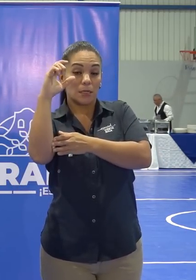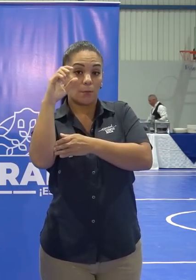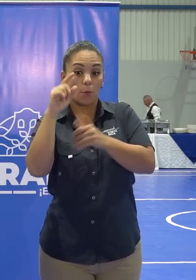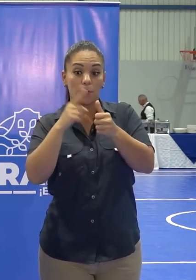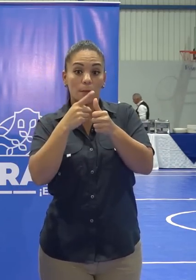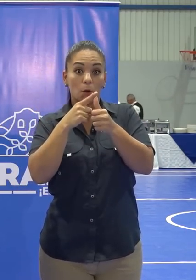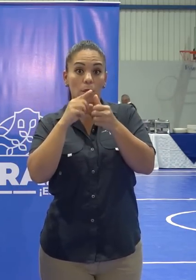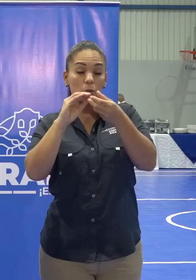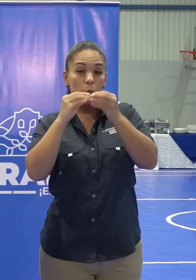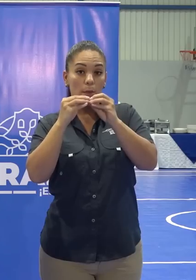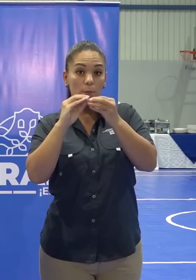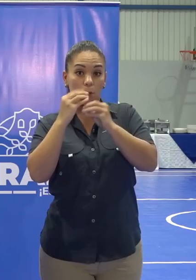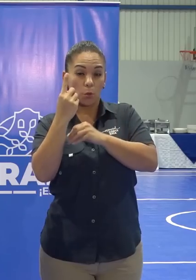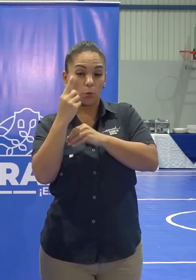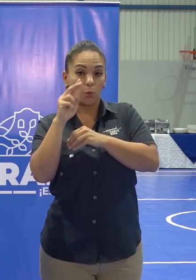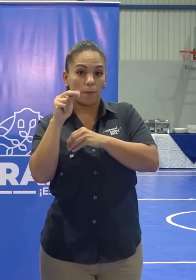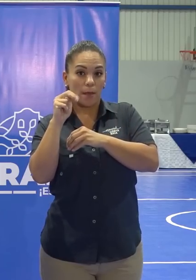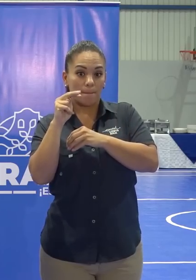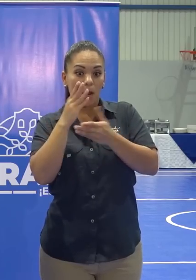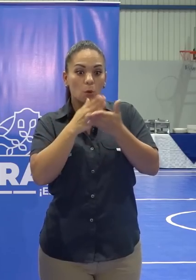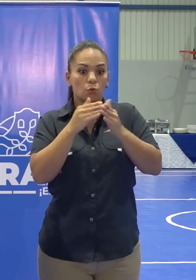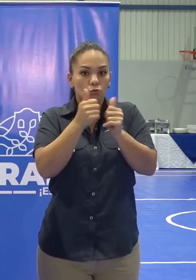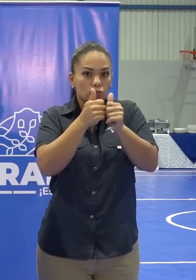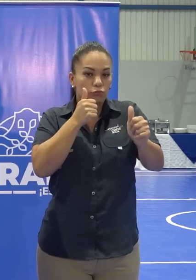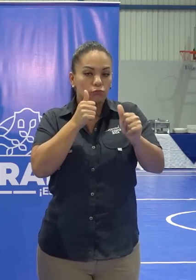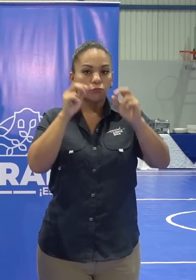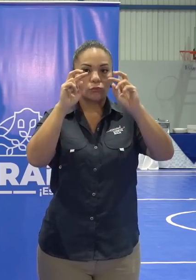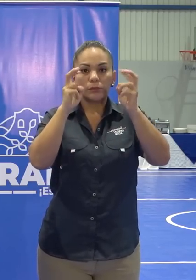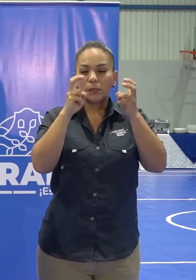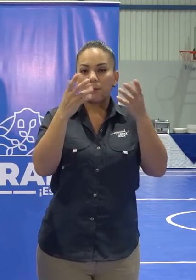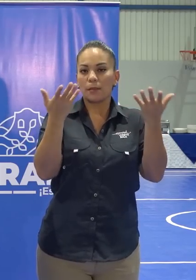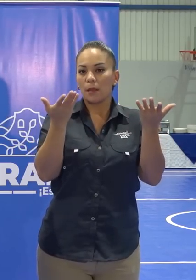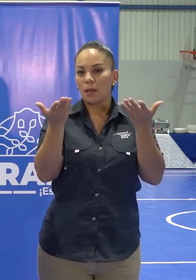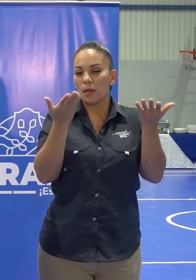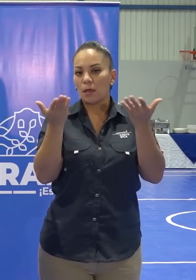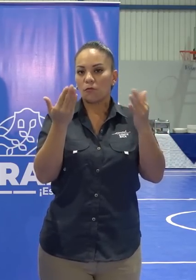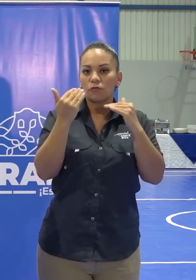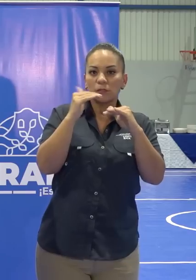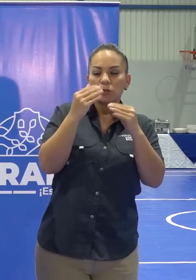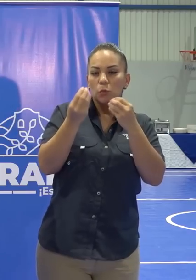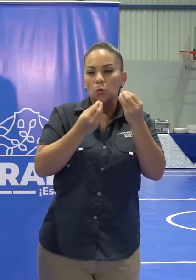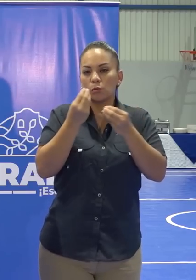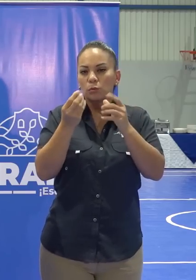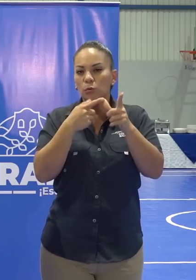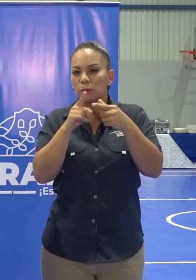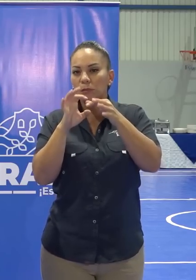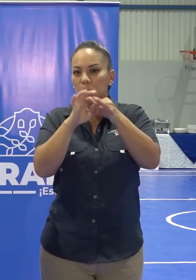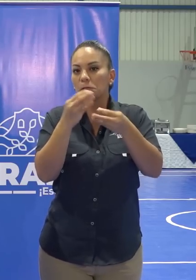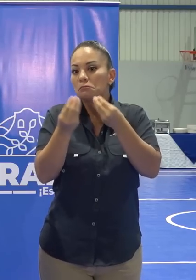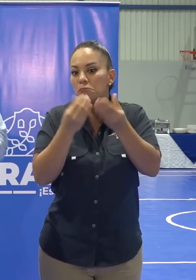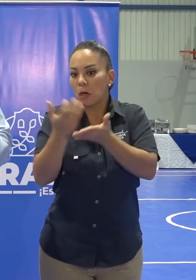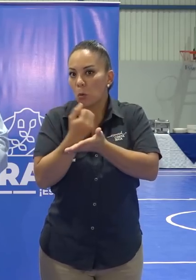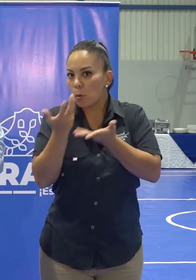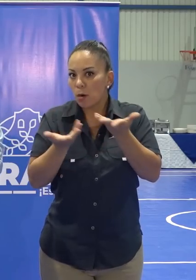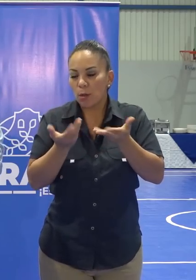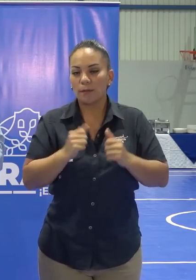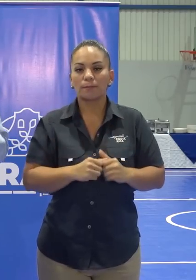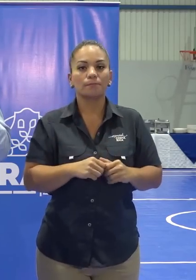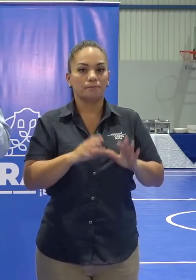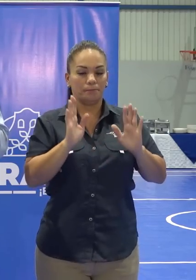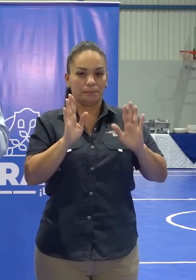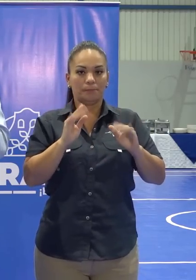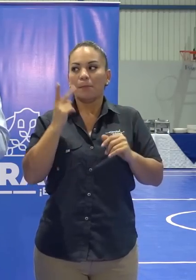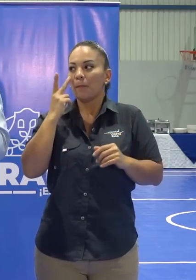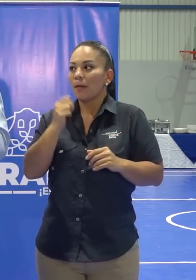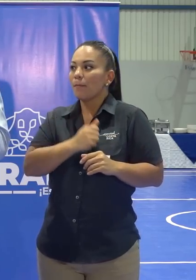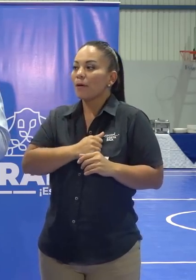noviembre, tomando en cuenta que algunos carros están rezagados por el tema de la restricción y que obviamente va ligado con el tema. Entonces, no sé si nos puede dar una impresión. Bueno, doña